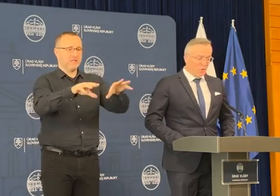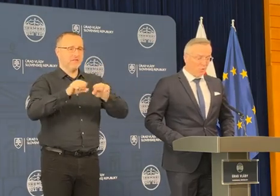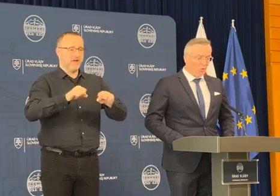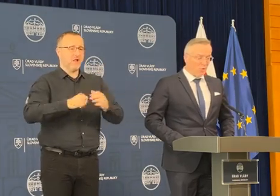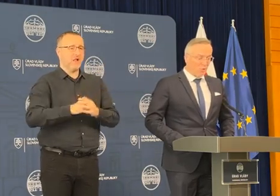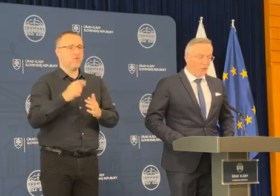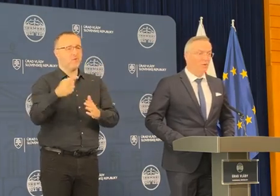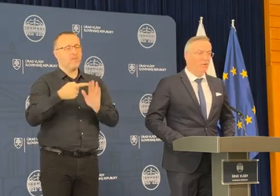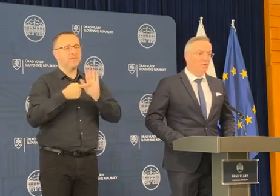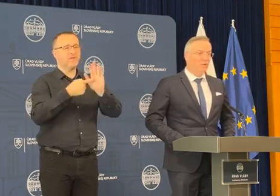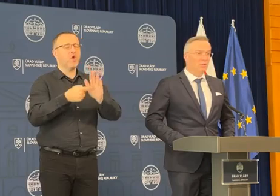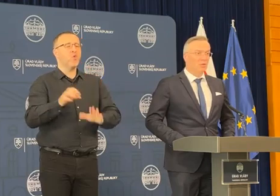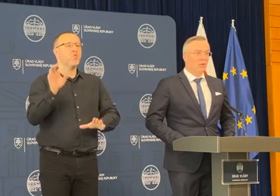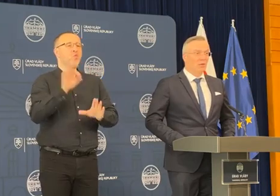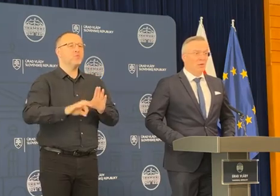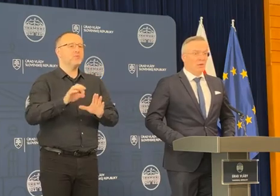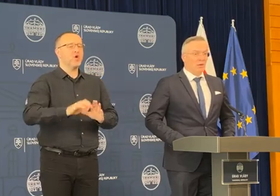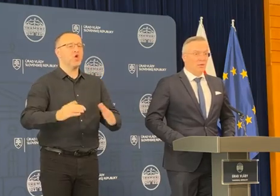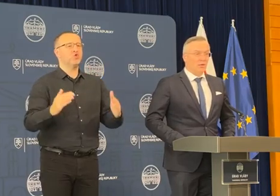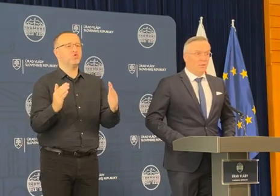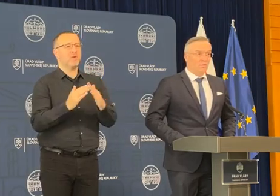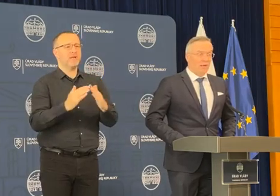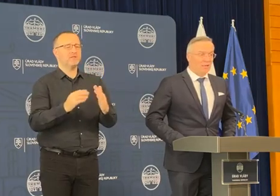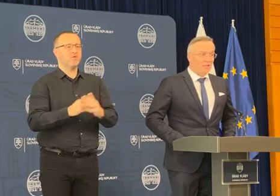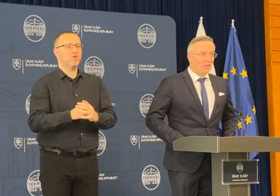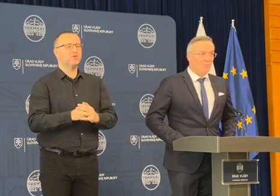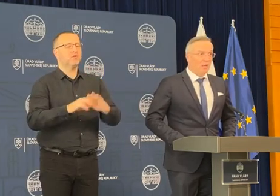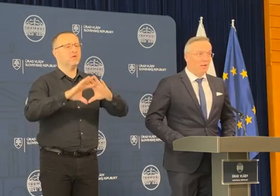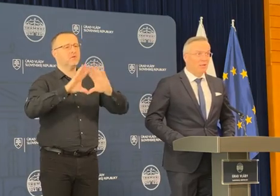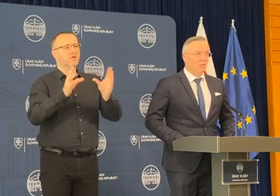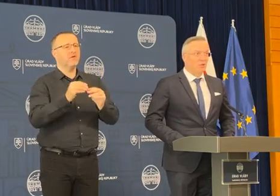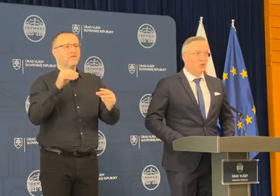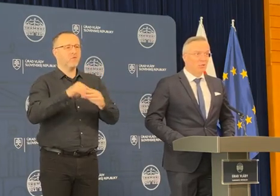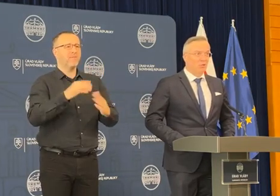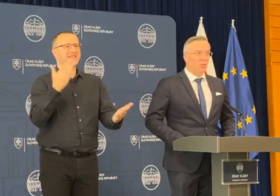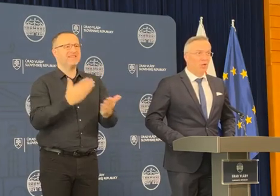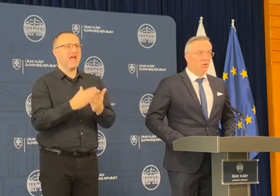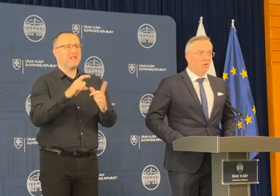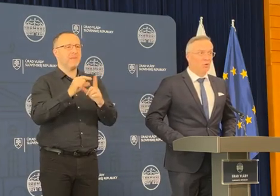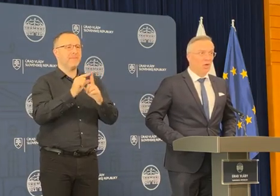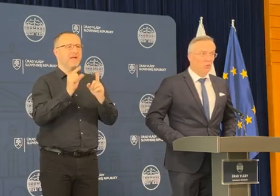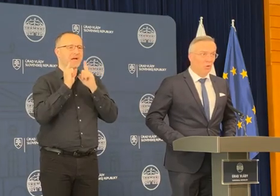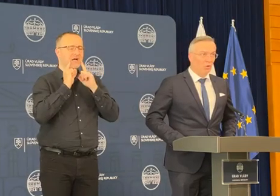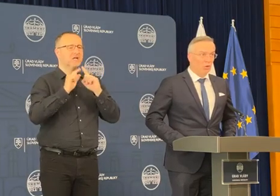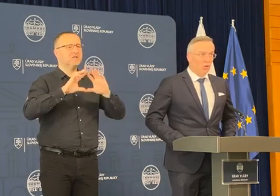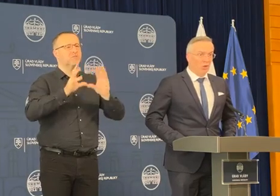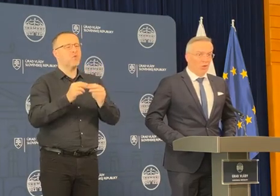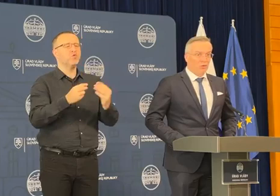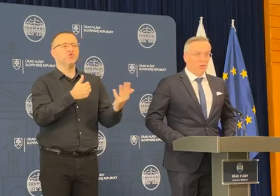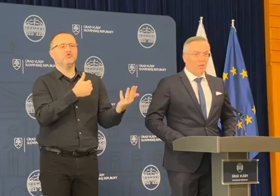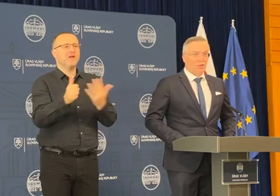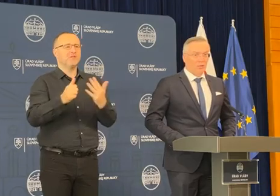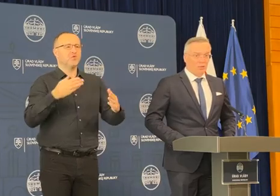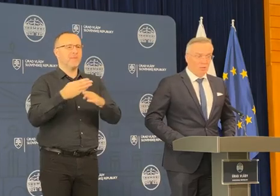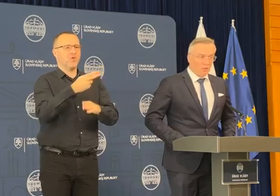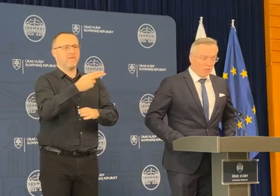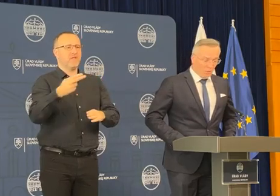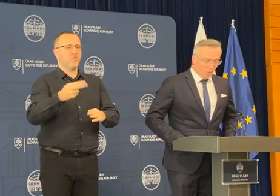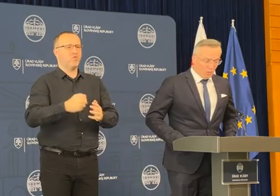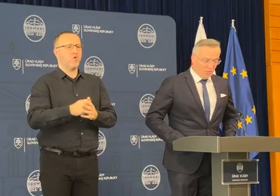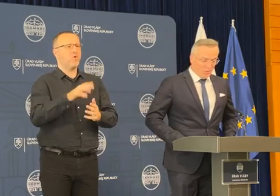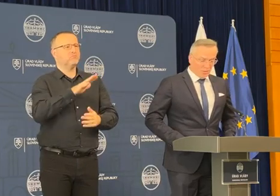predstavuje úsporu pre domácnosti, v rátane DPH takber 600 miliónov eur, čo je